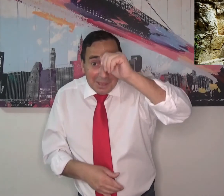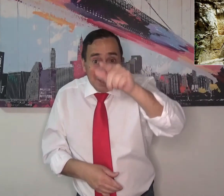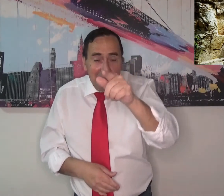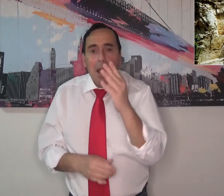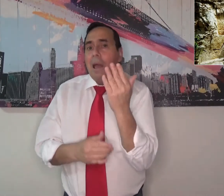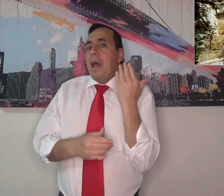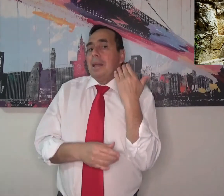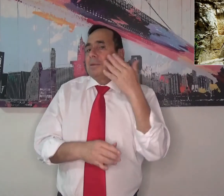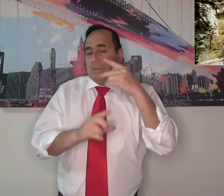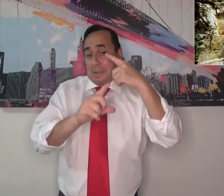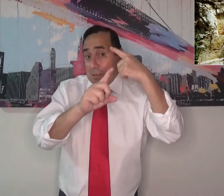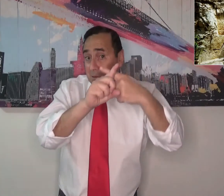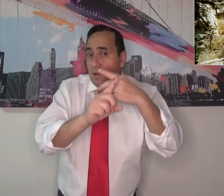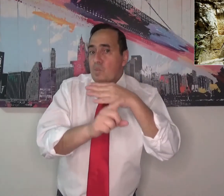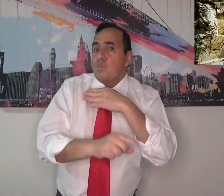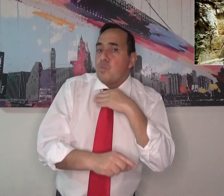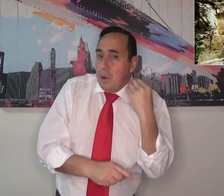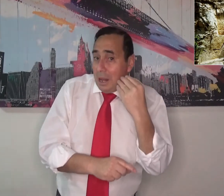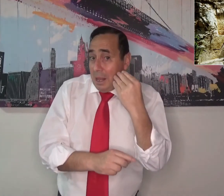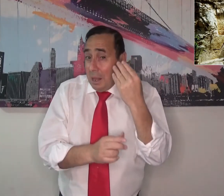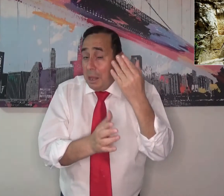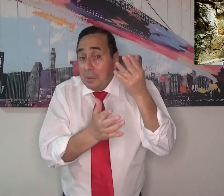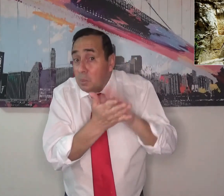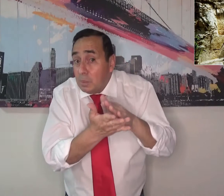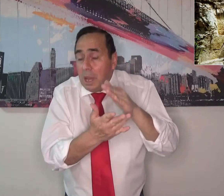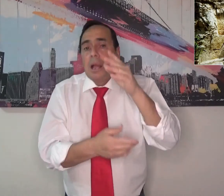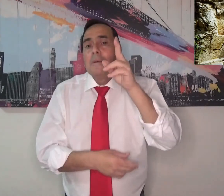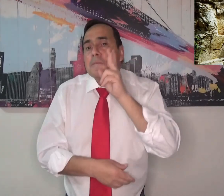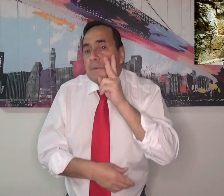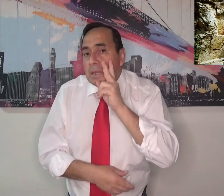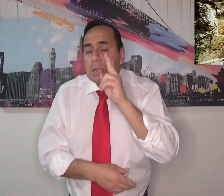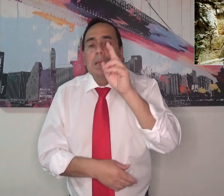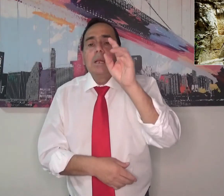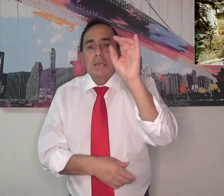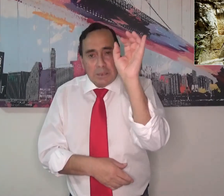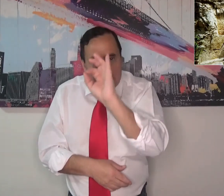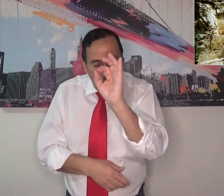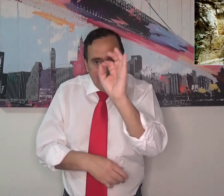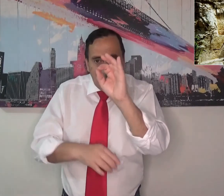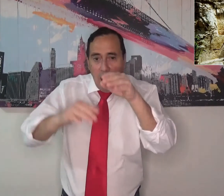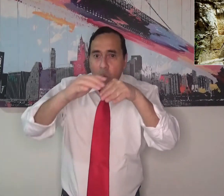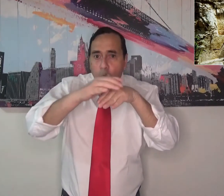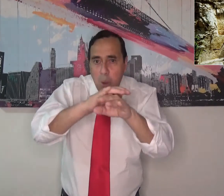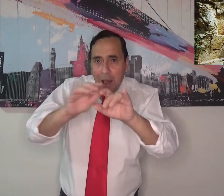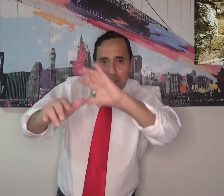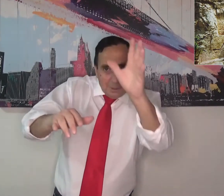Ese día en la mañana, el domingo en la mañana, Jesús había